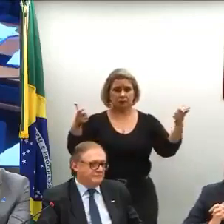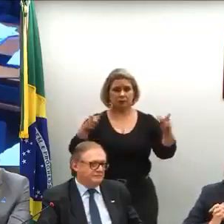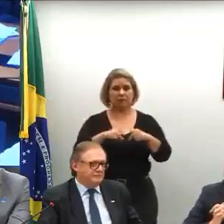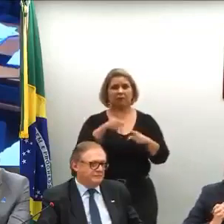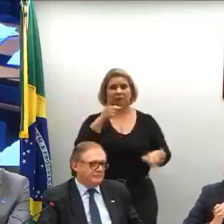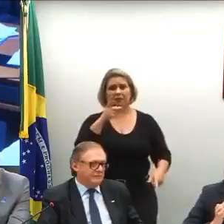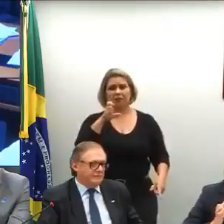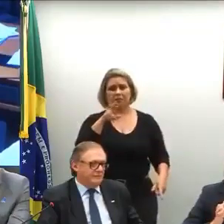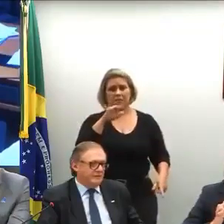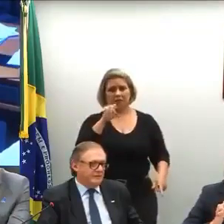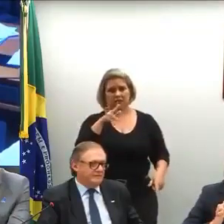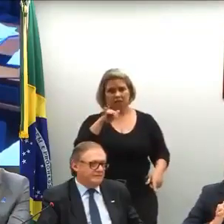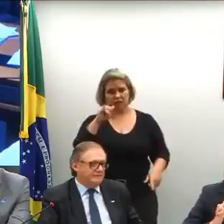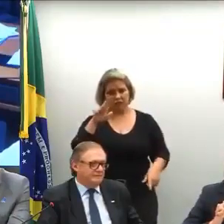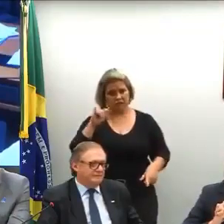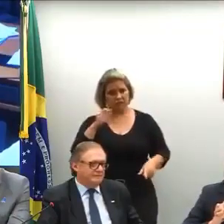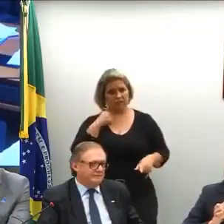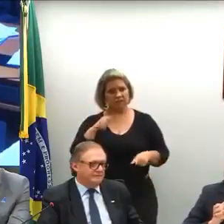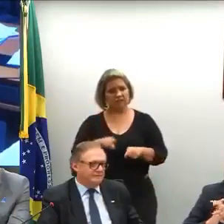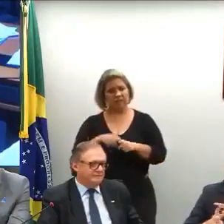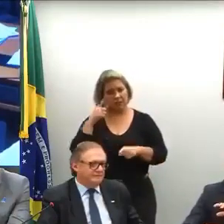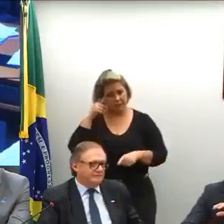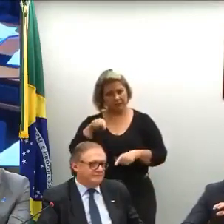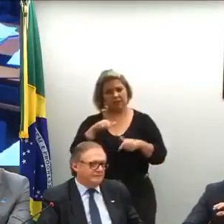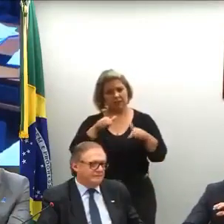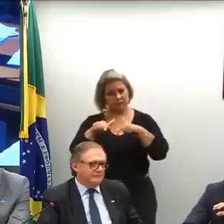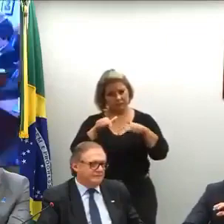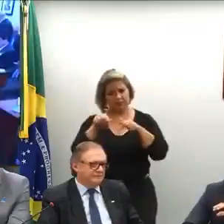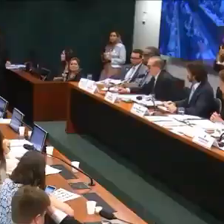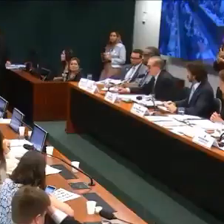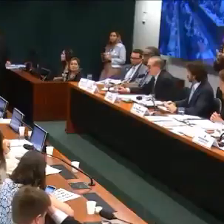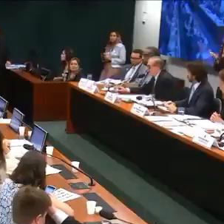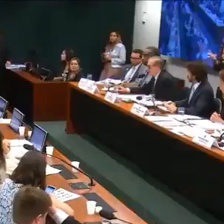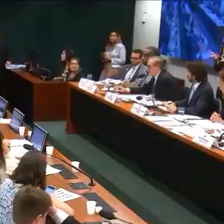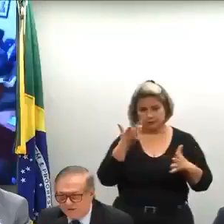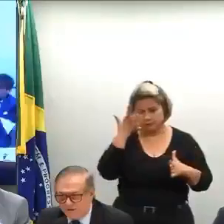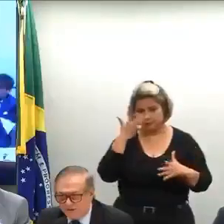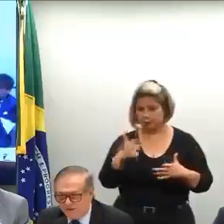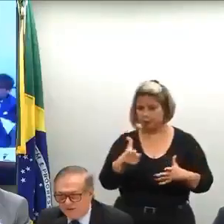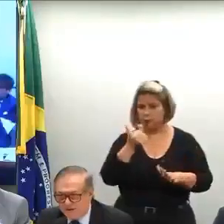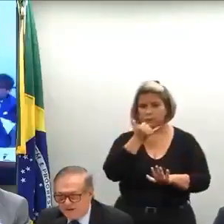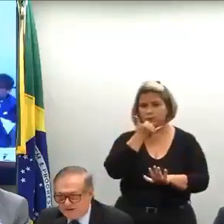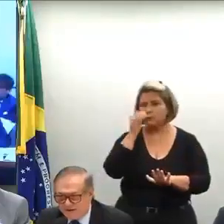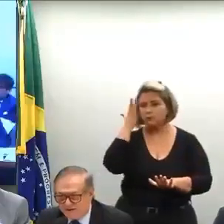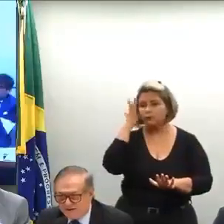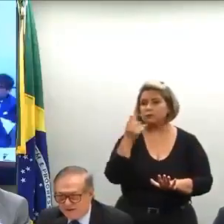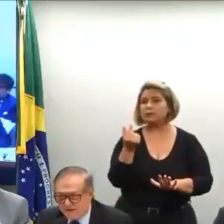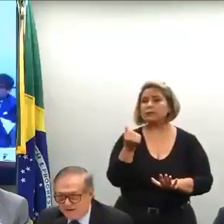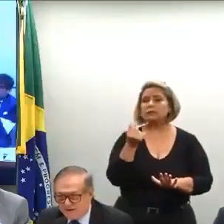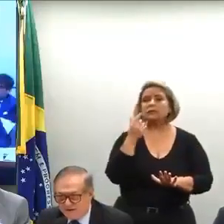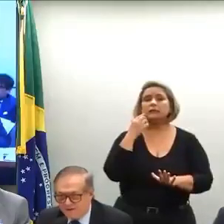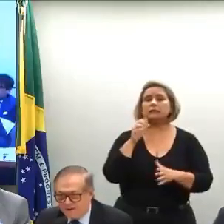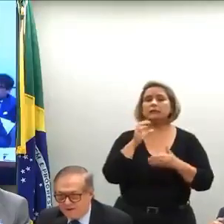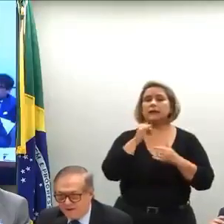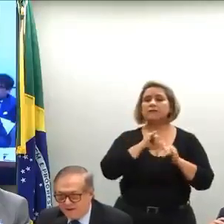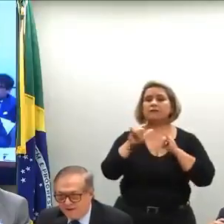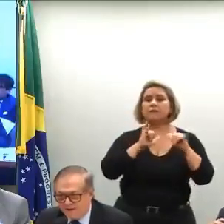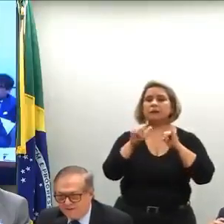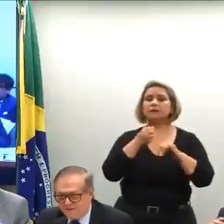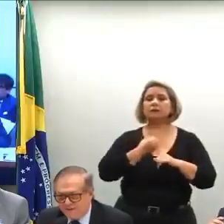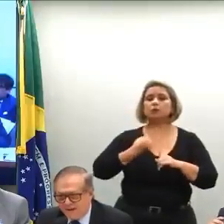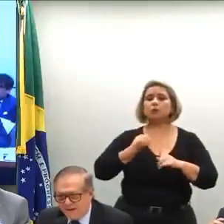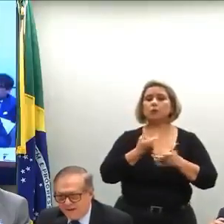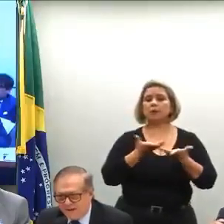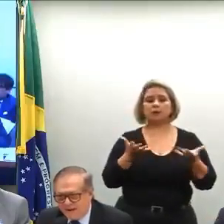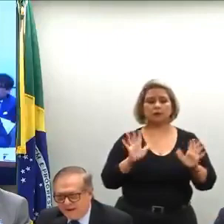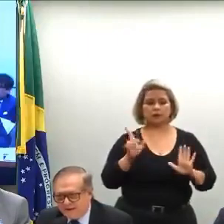e eu esperava muito mais do senhor em três meses de trabalho. Muito obrigada. Neste momento eu não tenho a mão, esses dados de execução orçamentária.